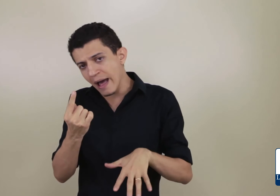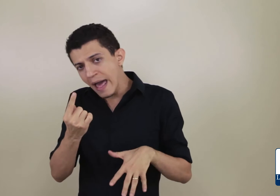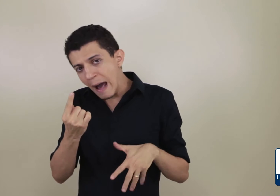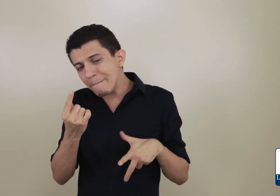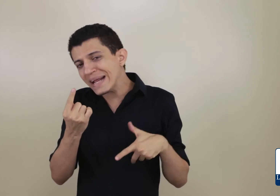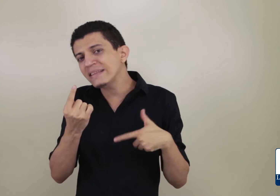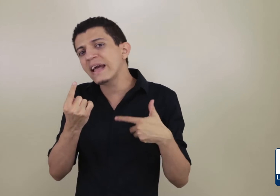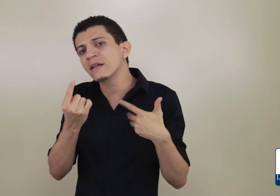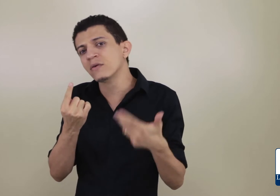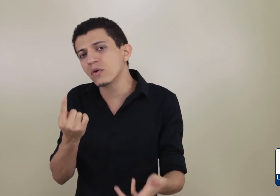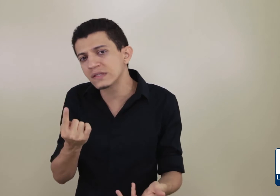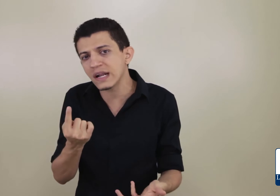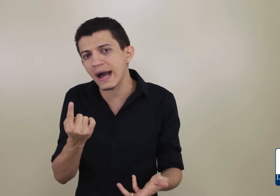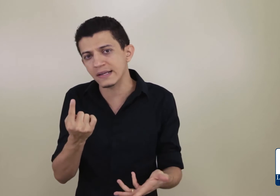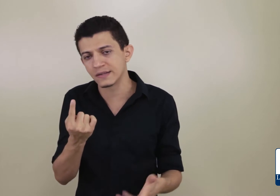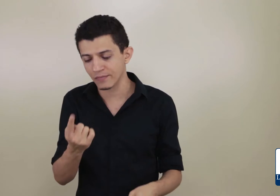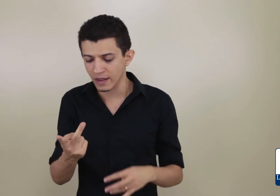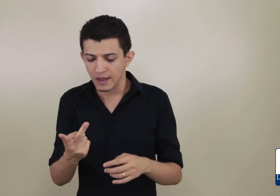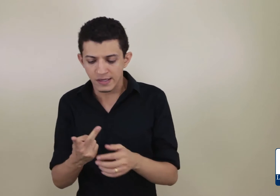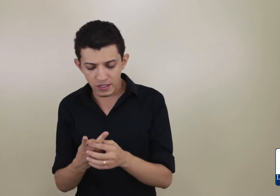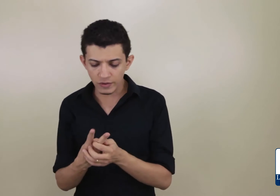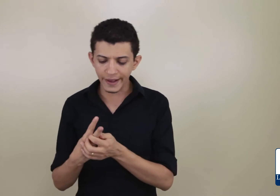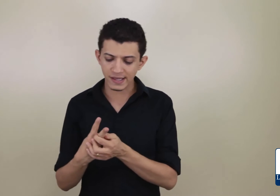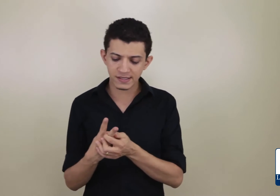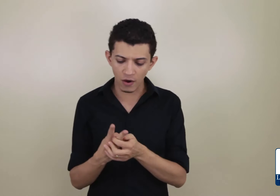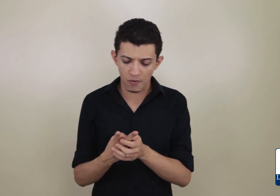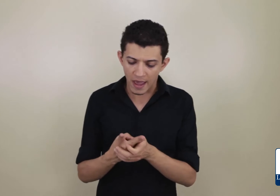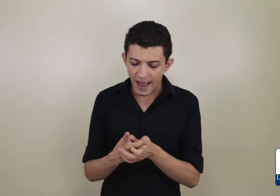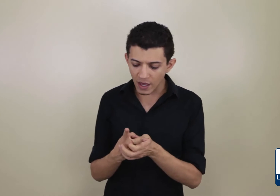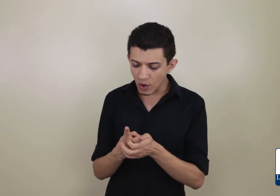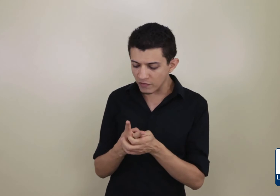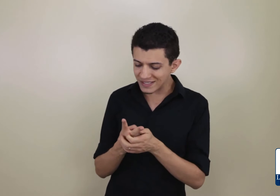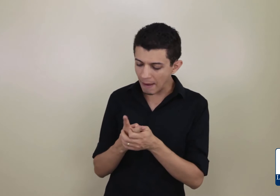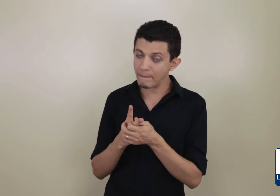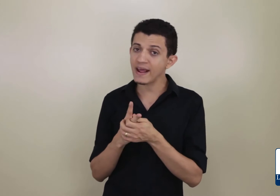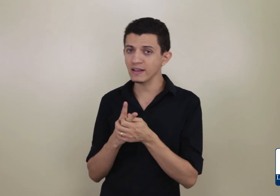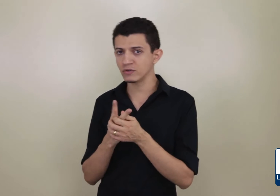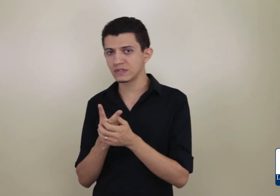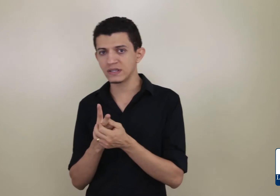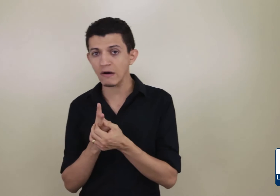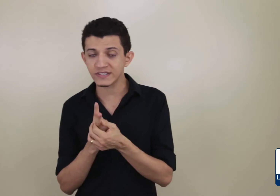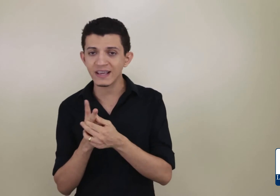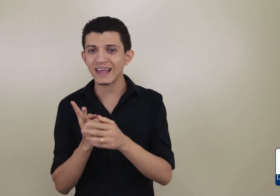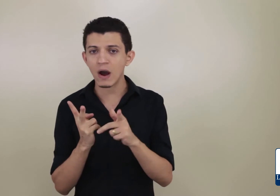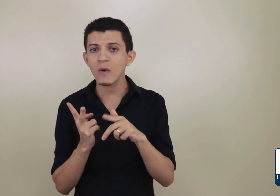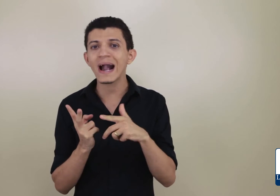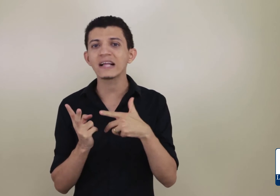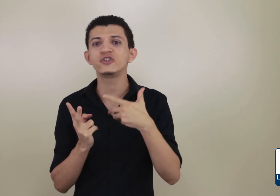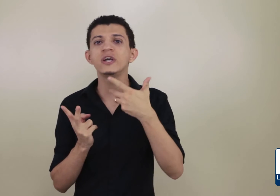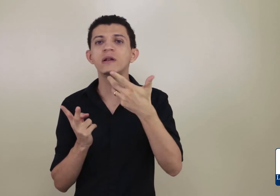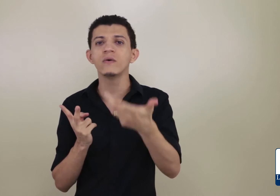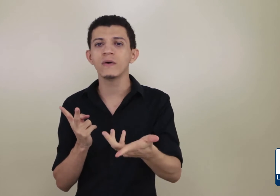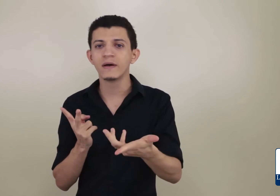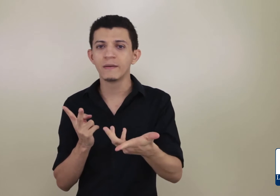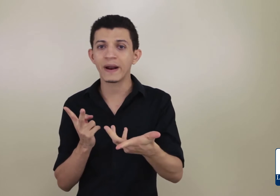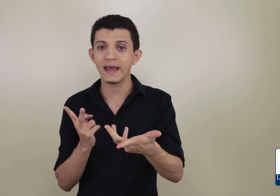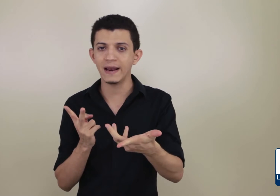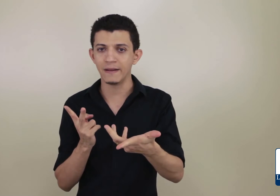aprendendo os sinais. Segunda questão é que quando você aprende um sinal, você tem que criar um gatilho para ele.